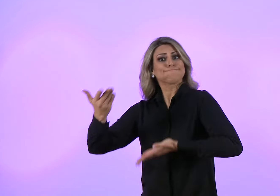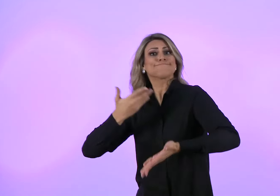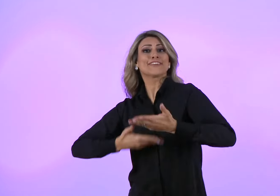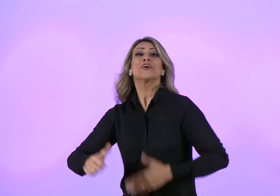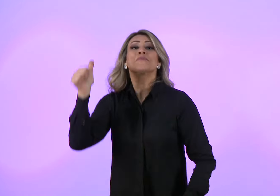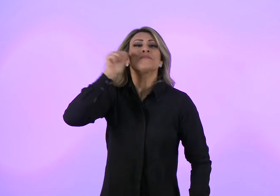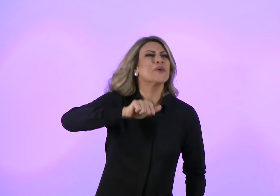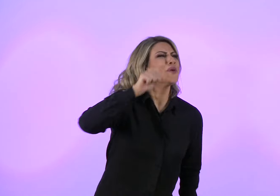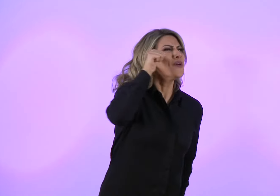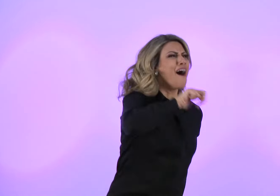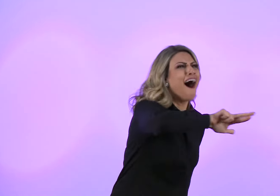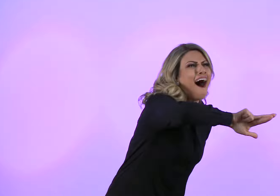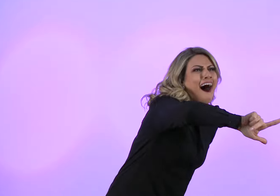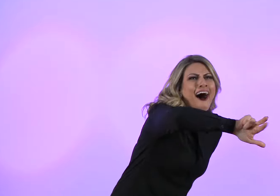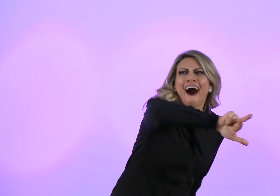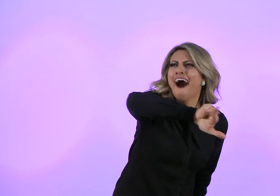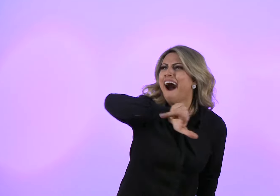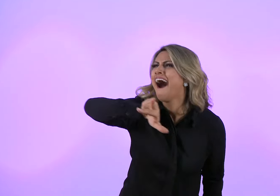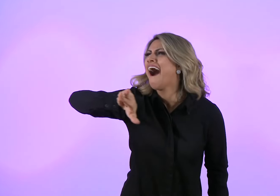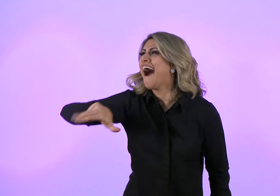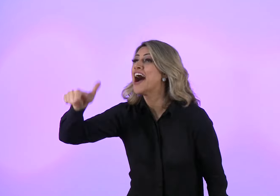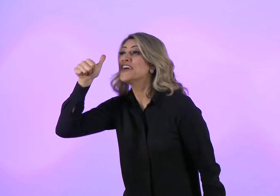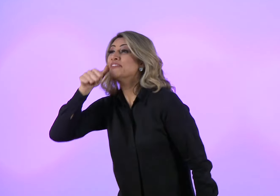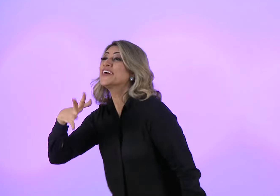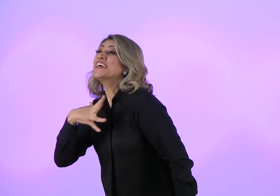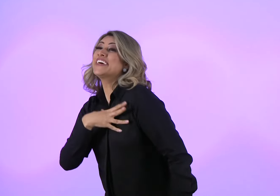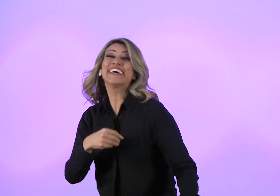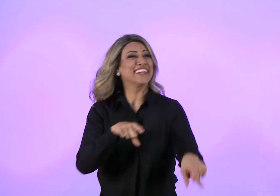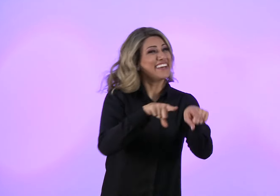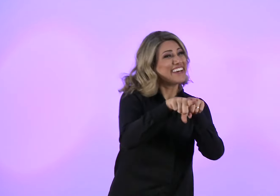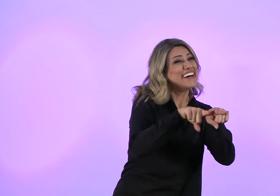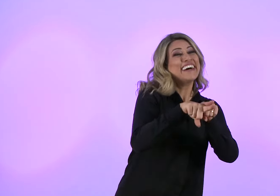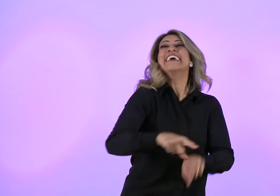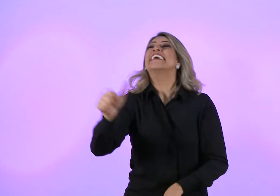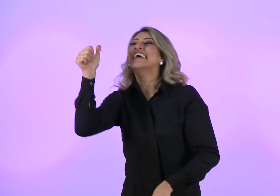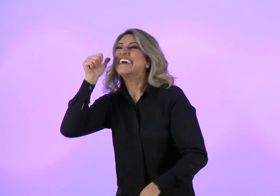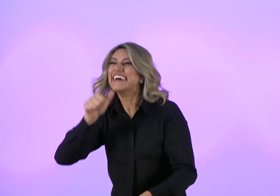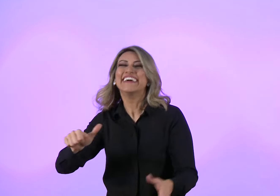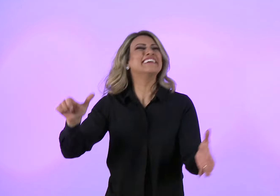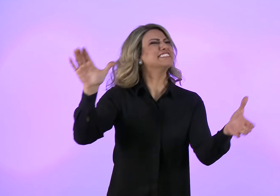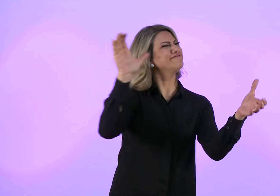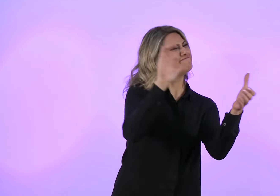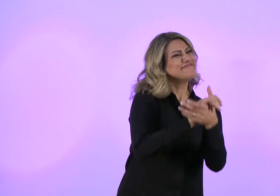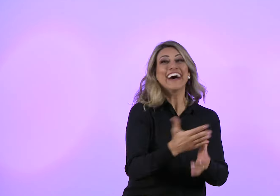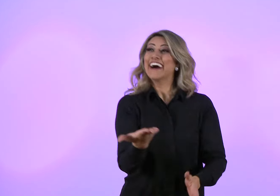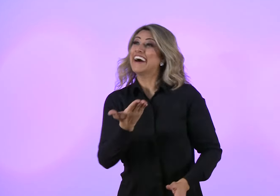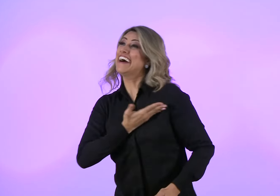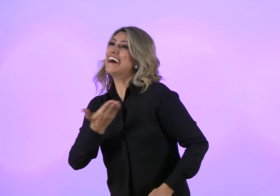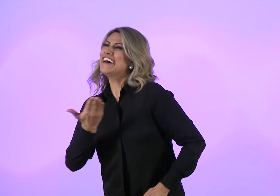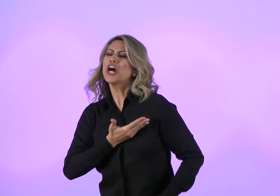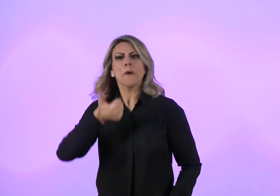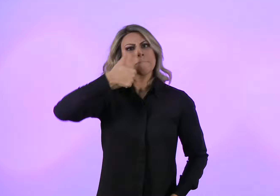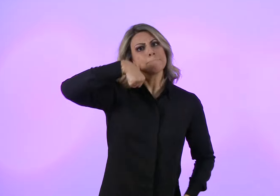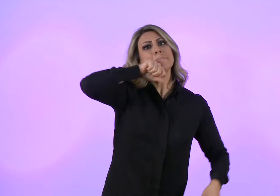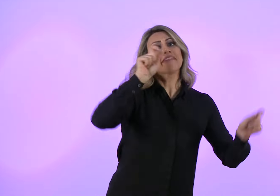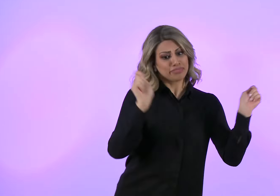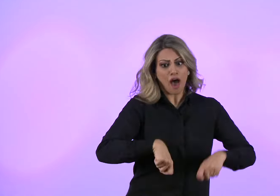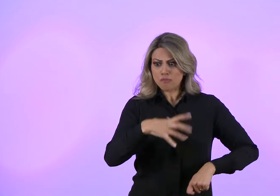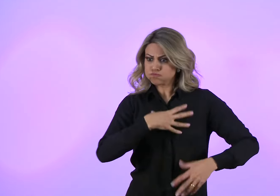Sou filha, irmã, eu sou esposa Amiga, mãe que gera vida